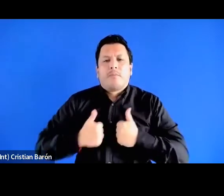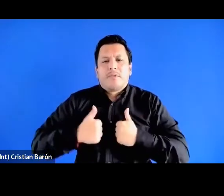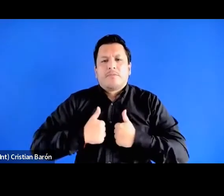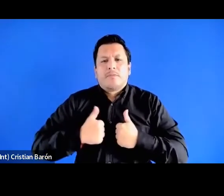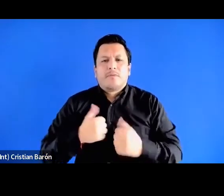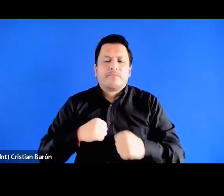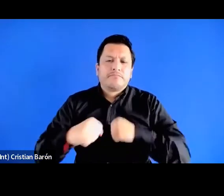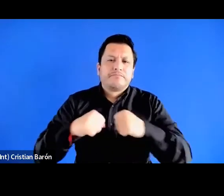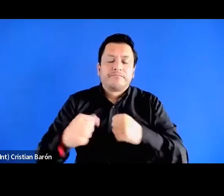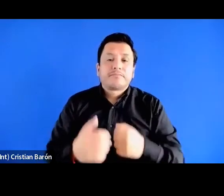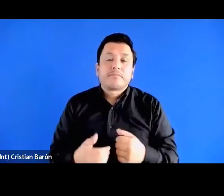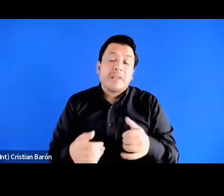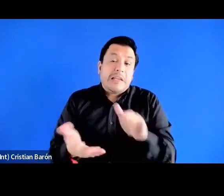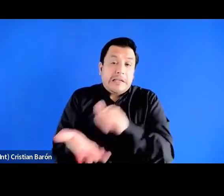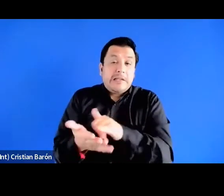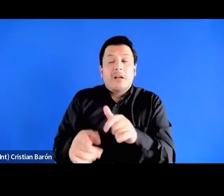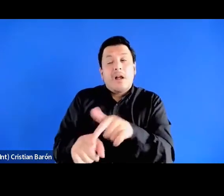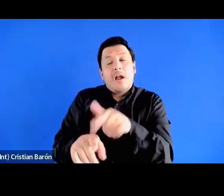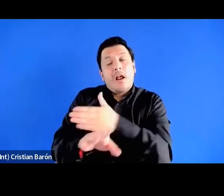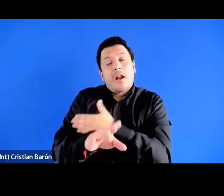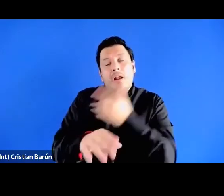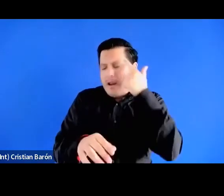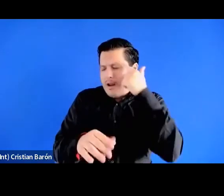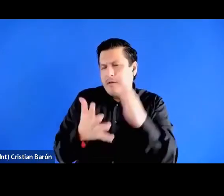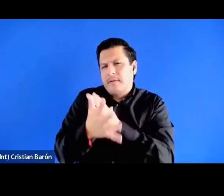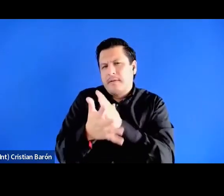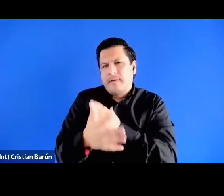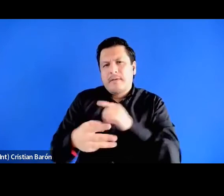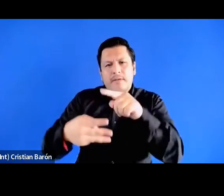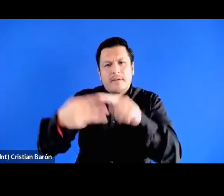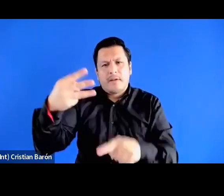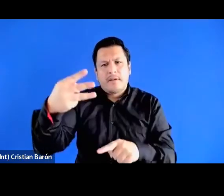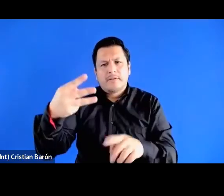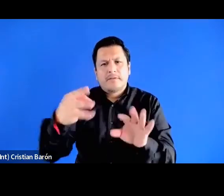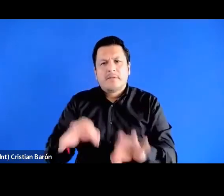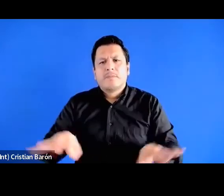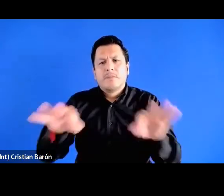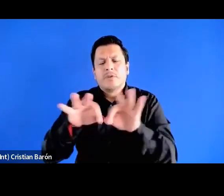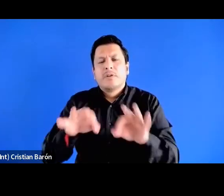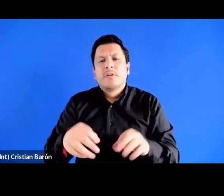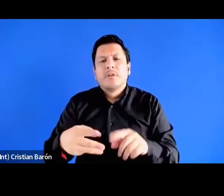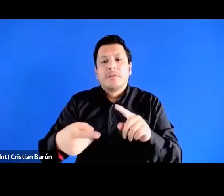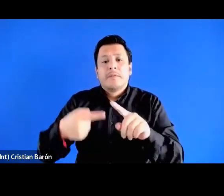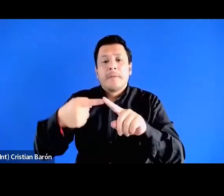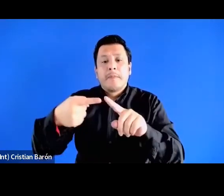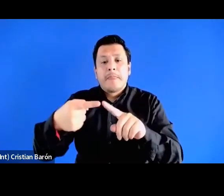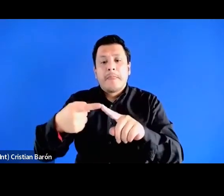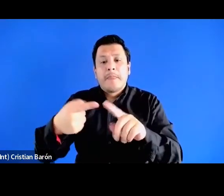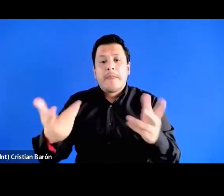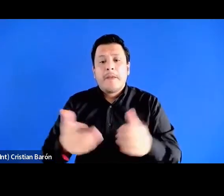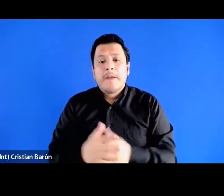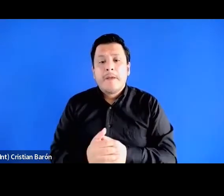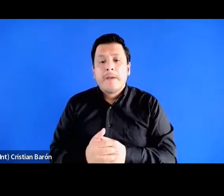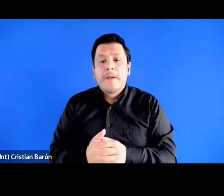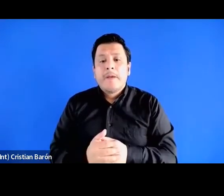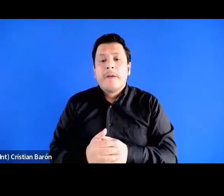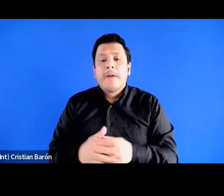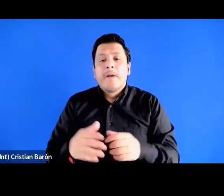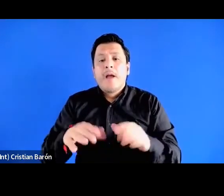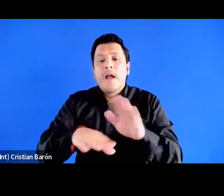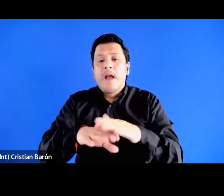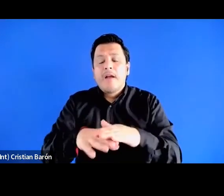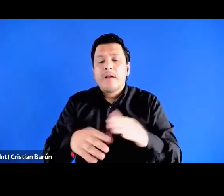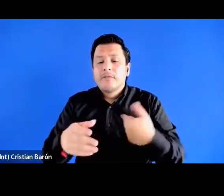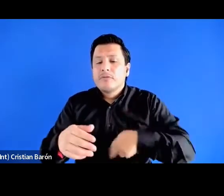esto para mí me lleva a tres cosas importantes primero ¿cómo? y también se abre como